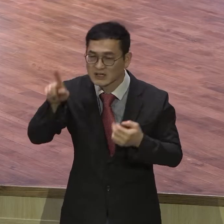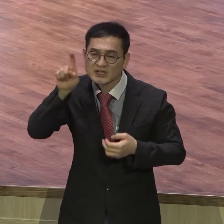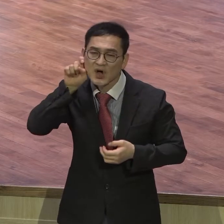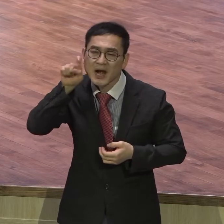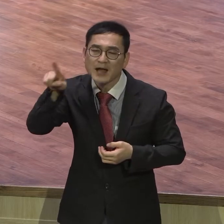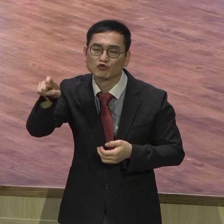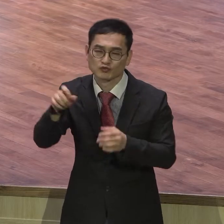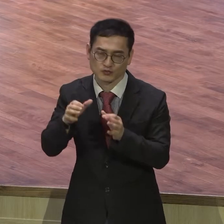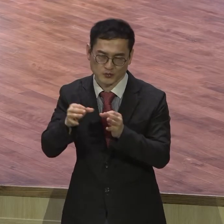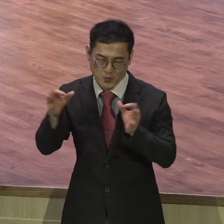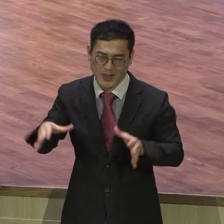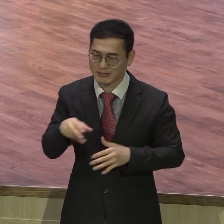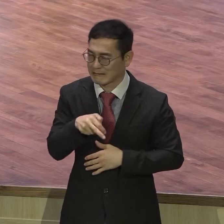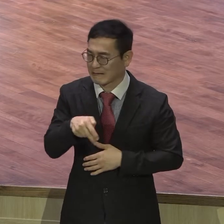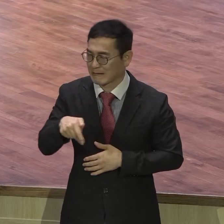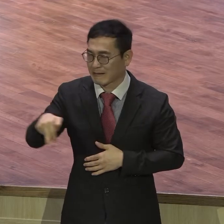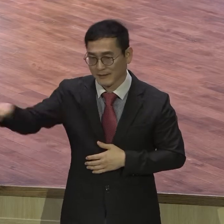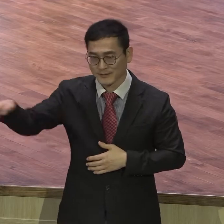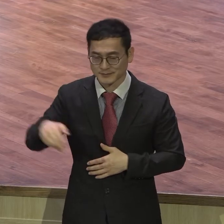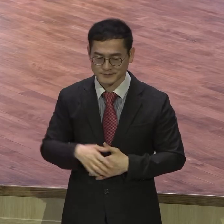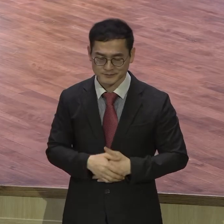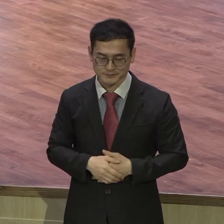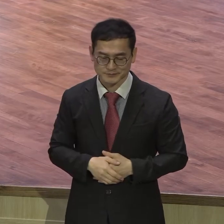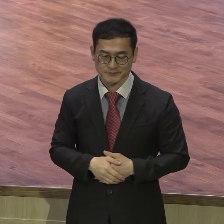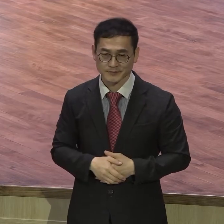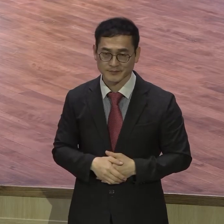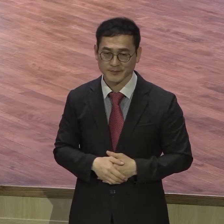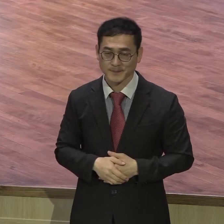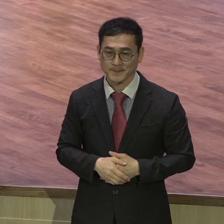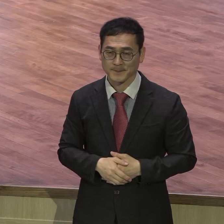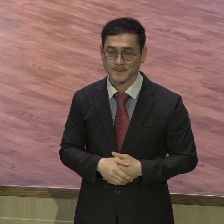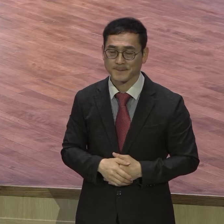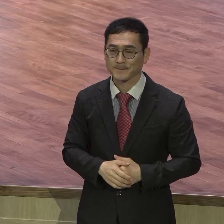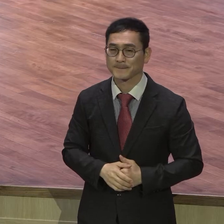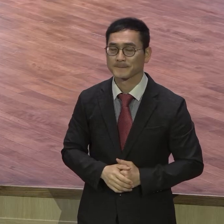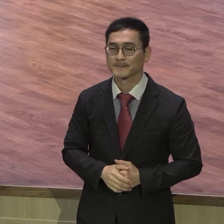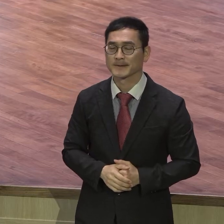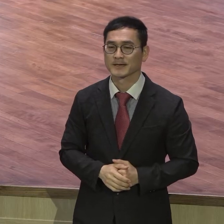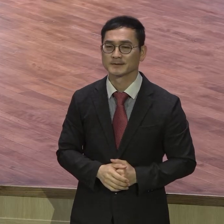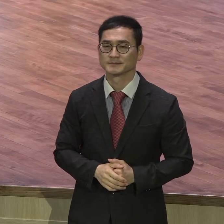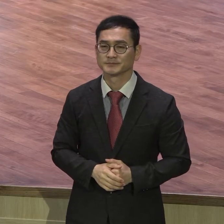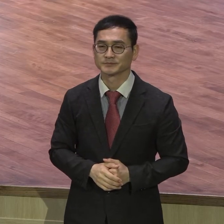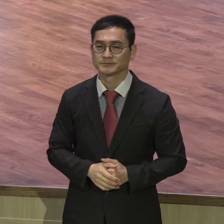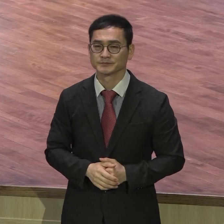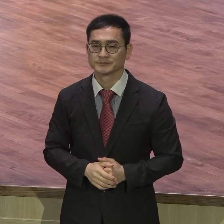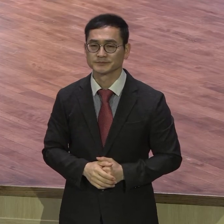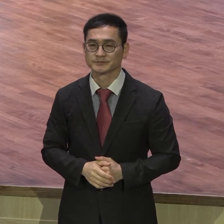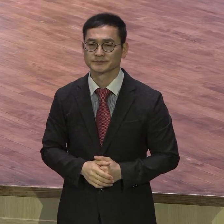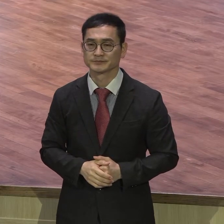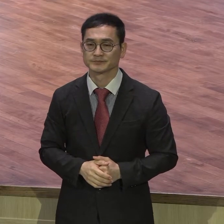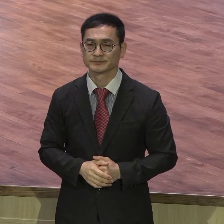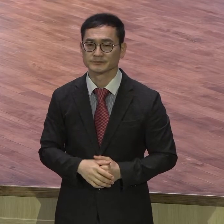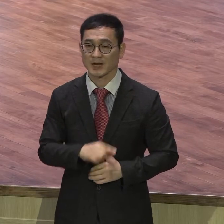2절의 말씀에 모세가 신명기를 기록하면서